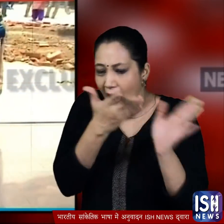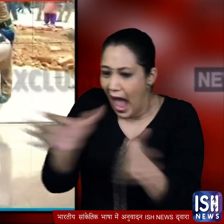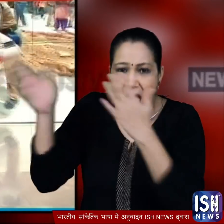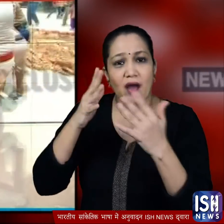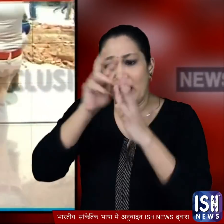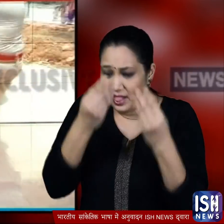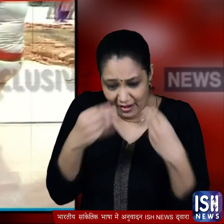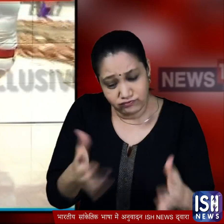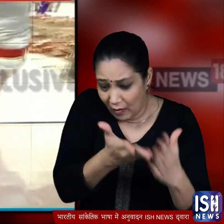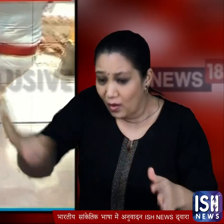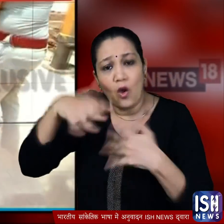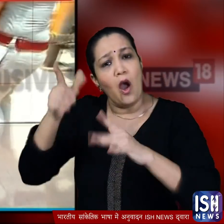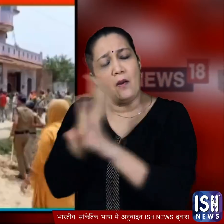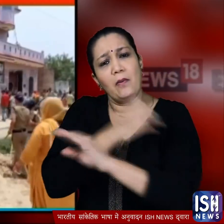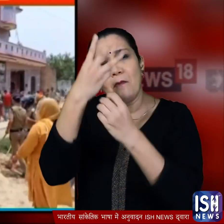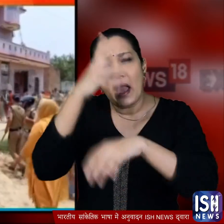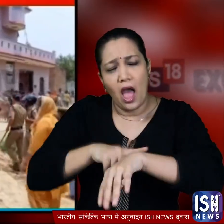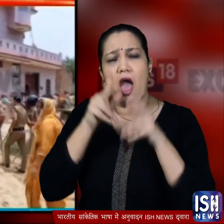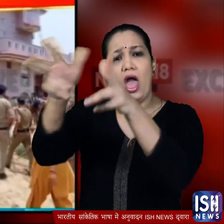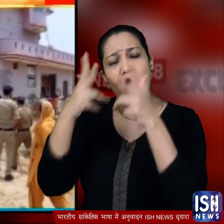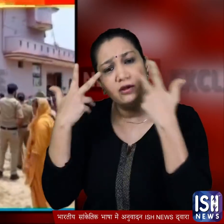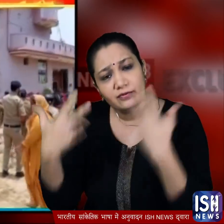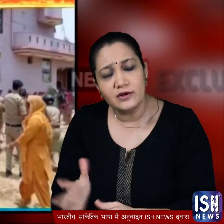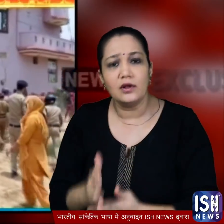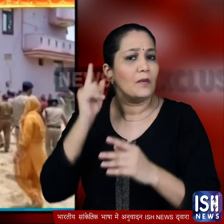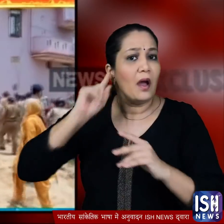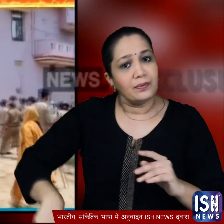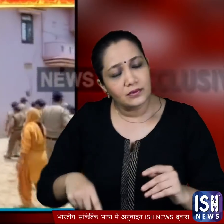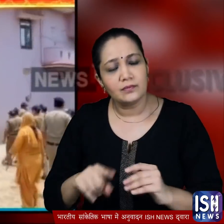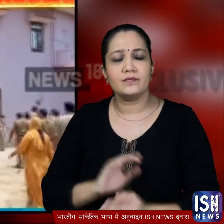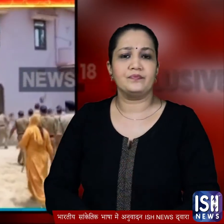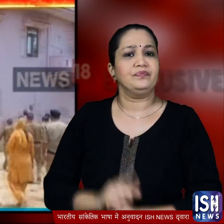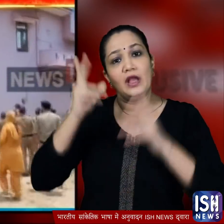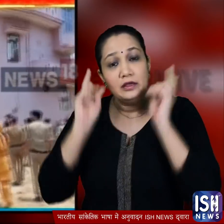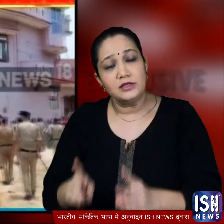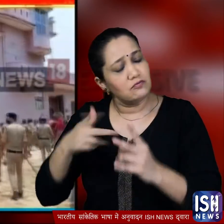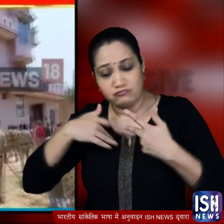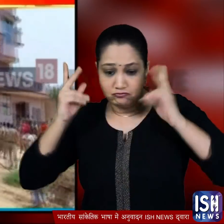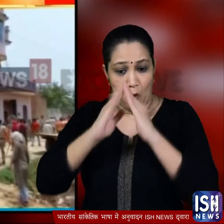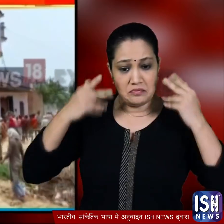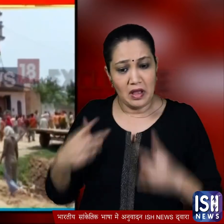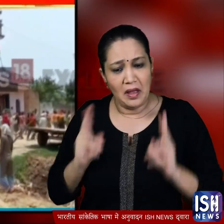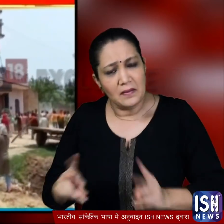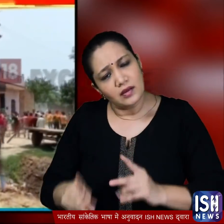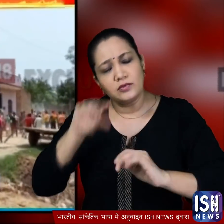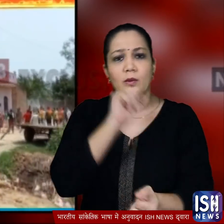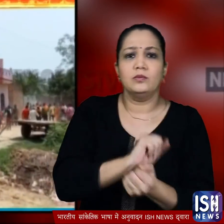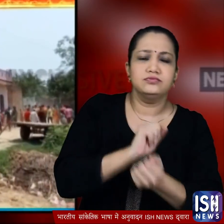के लिए कई बार नोटिस दिया गय लेकिन जब वो लोग नहीं माने और उस जगा पर रहने पर अड़ गए तब पुलिस ने उन्हें वहां से